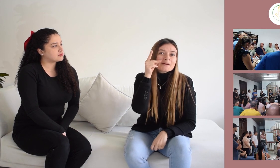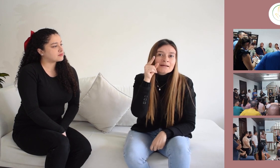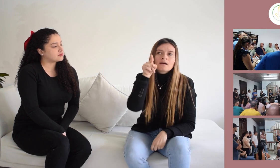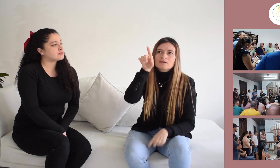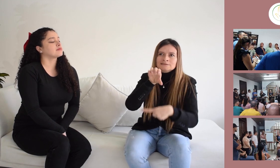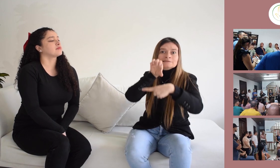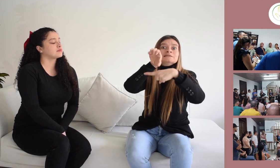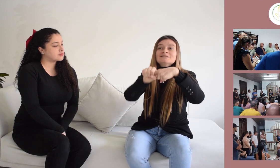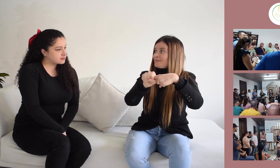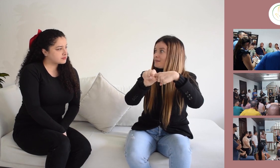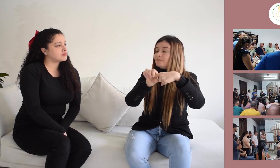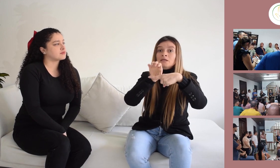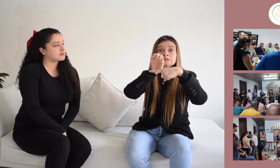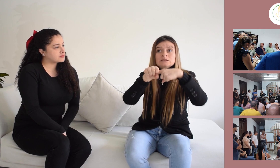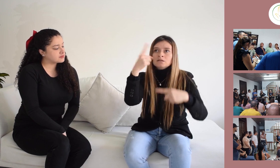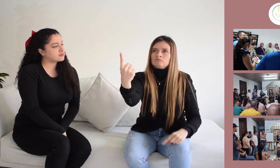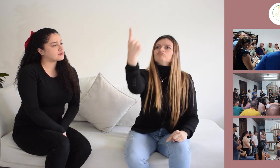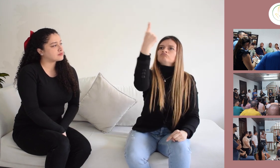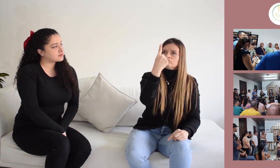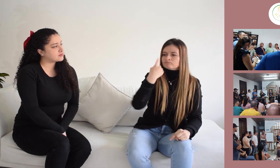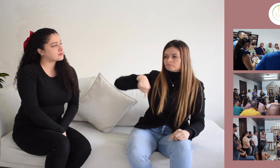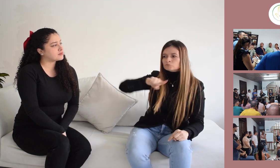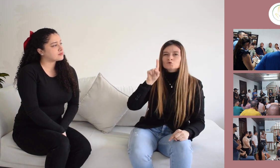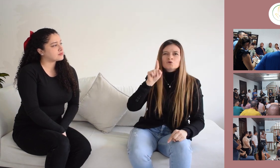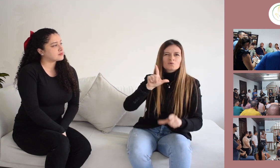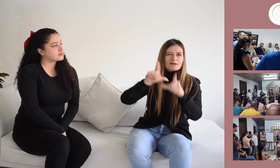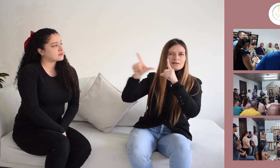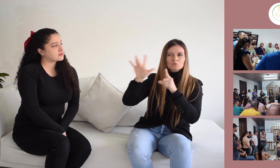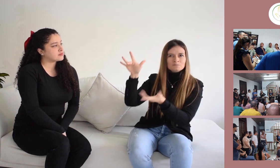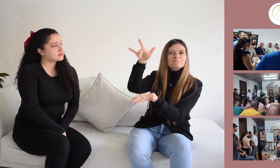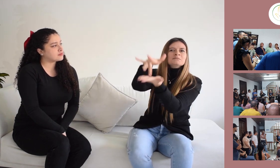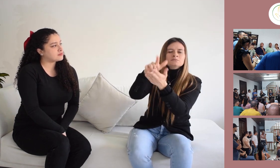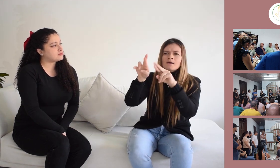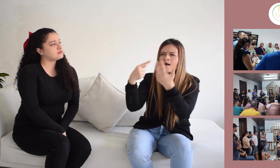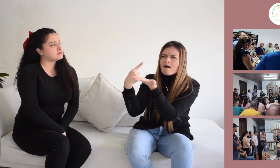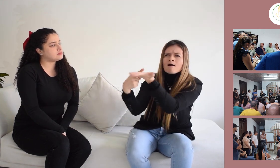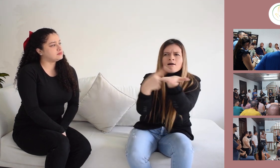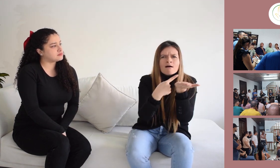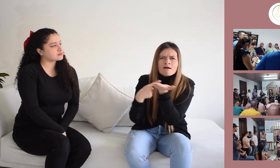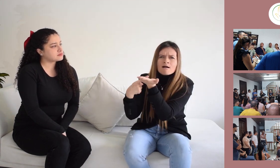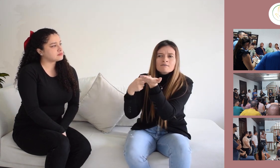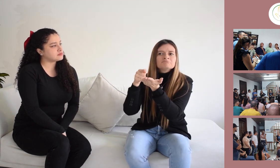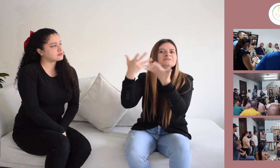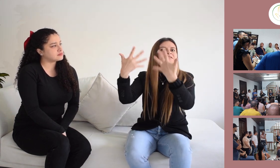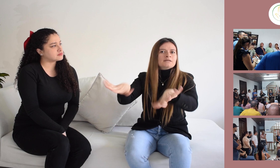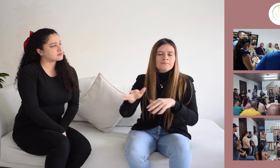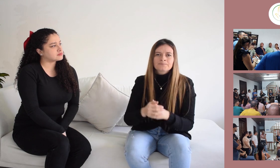algunos líderes sordos pudiéramos reunirnos con él para hablar sobre el tema. Otra de las acciones desarrolladas